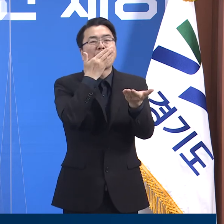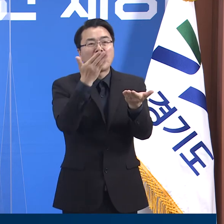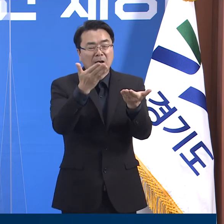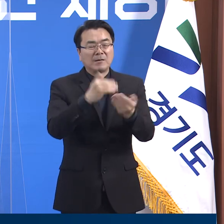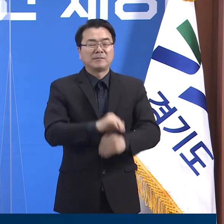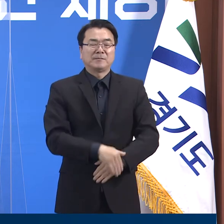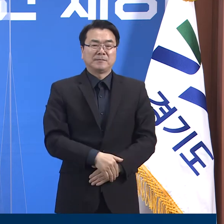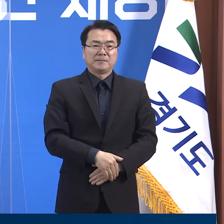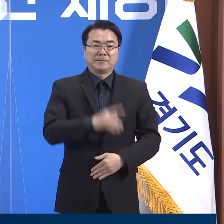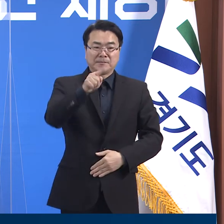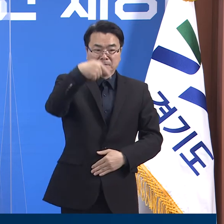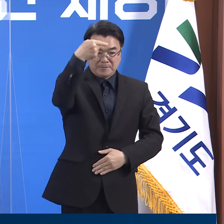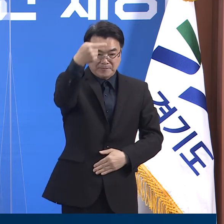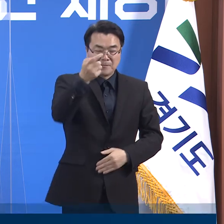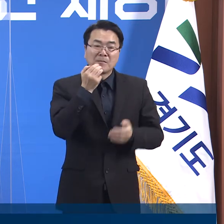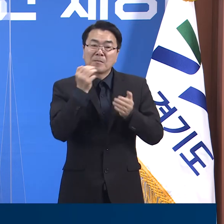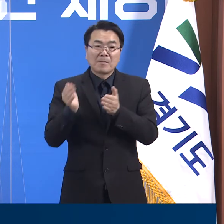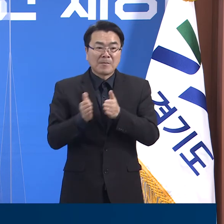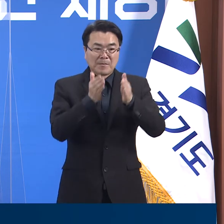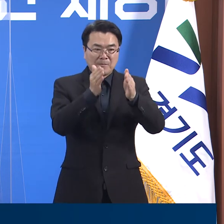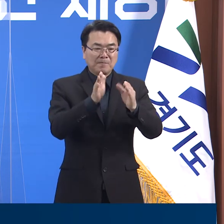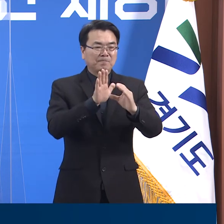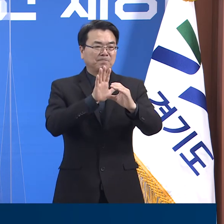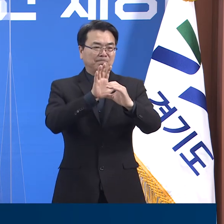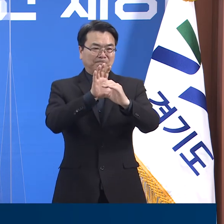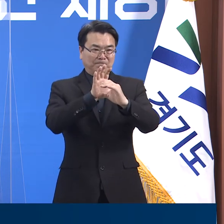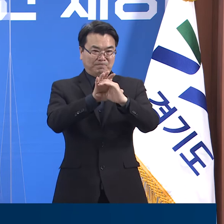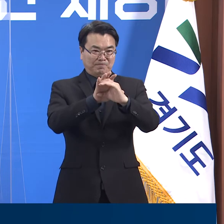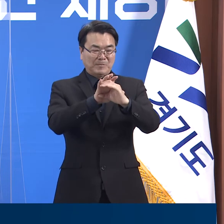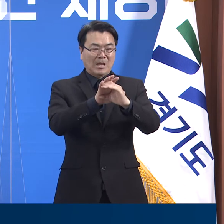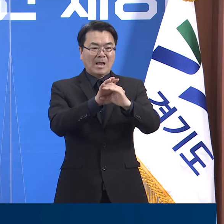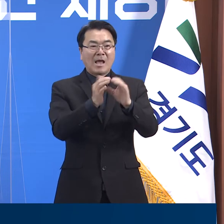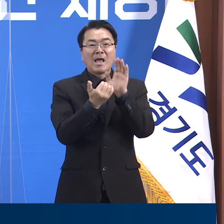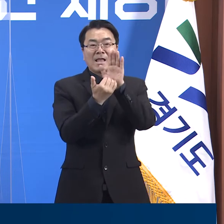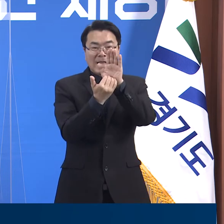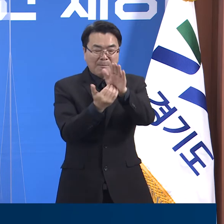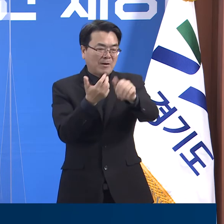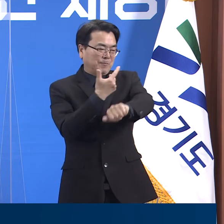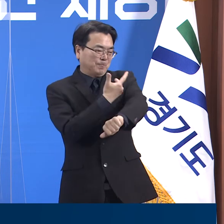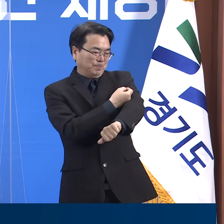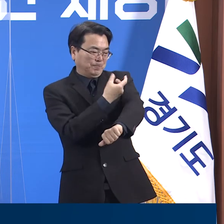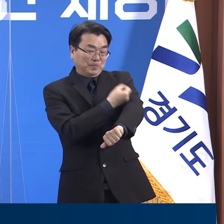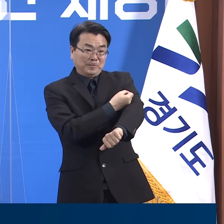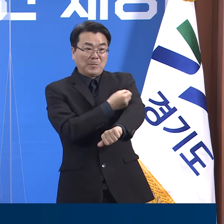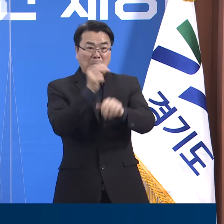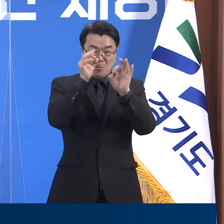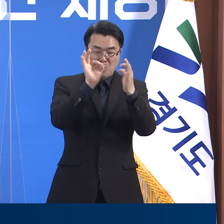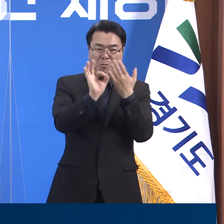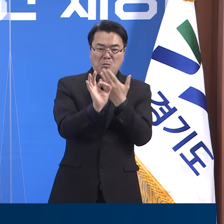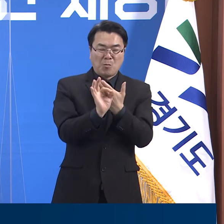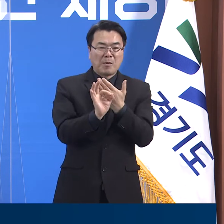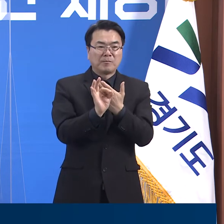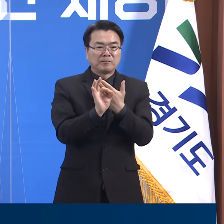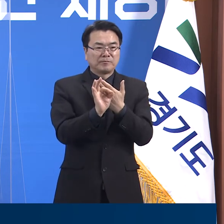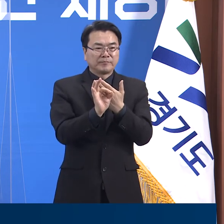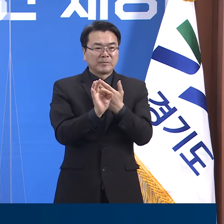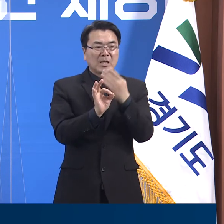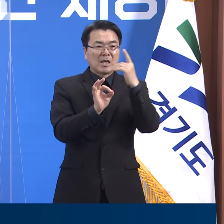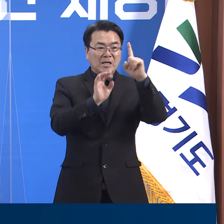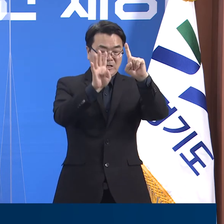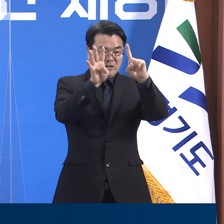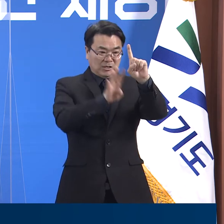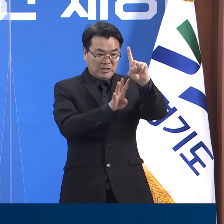다음은 경기도 코로나19 예방접종 현황입니다. 4월 19일 18시 기준 1분기